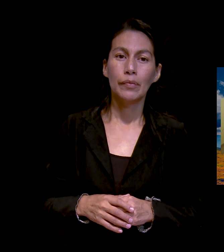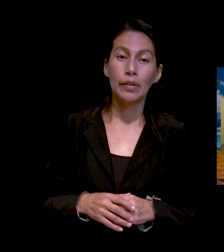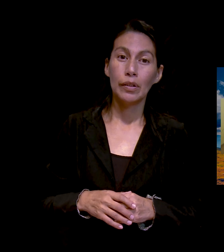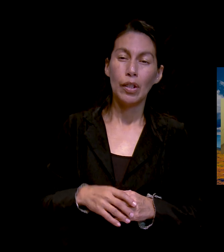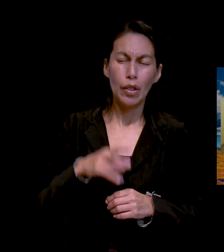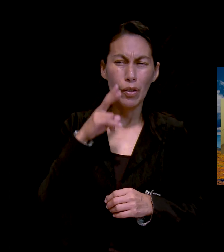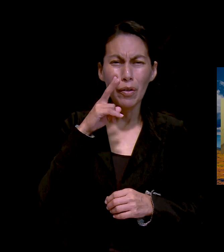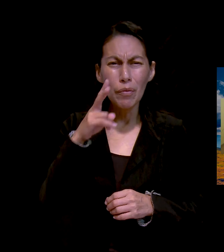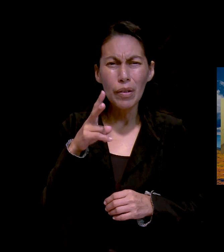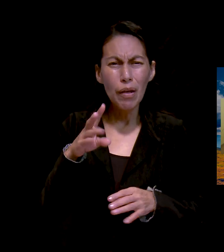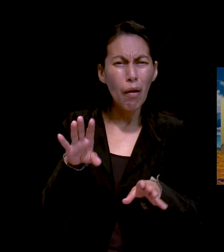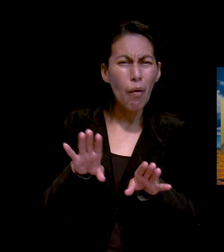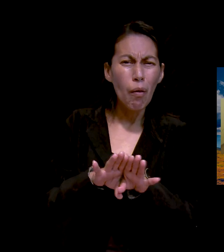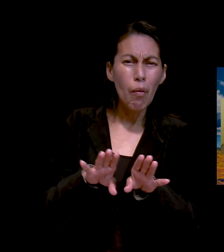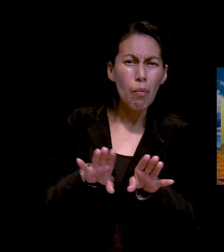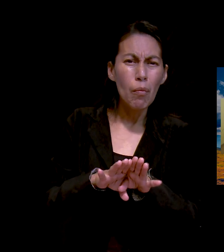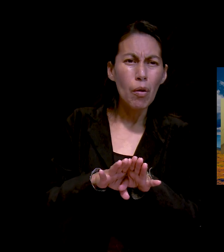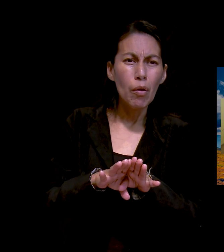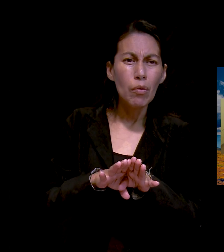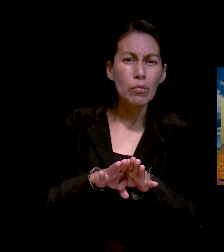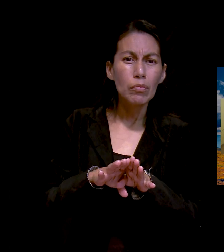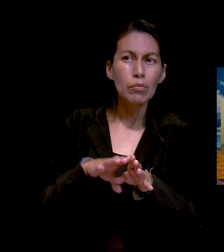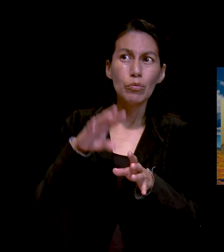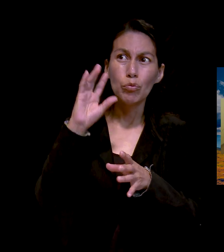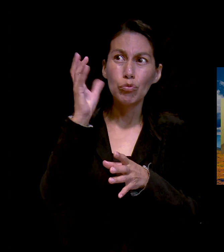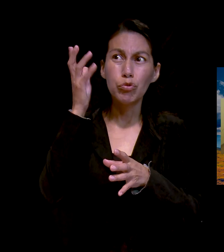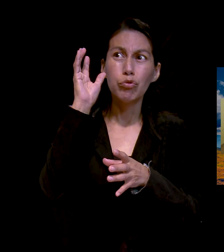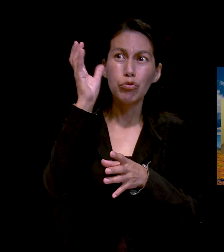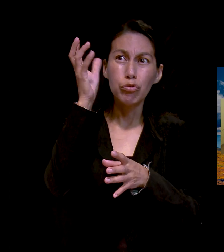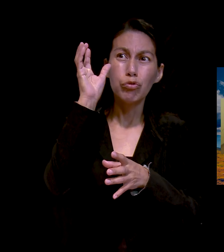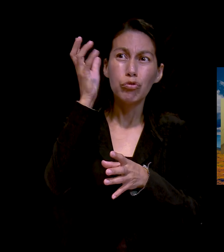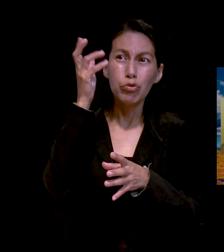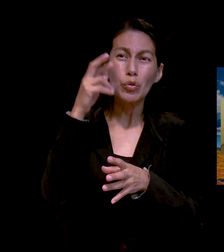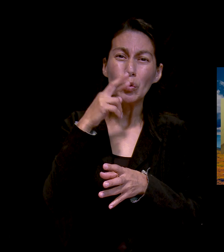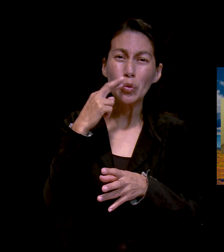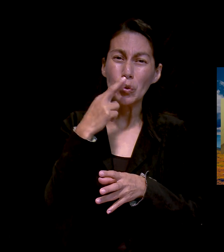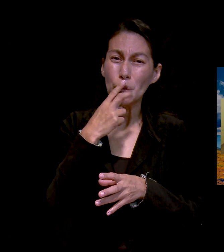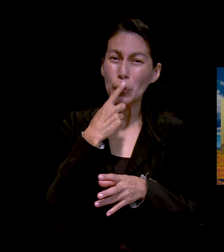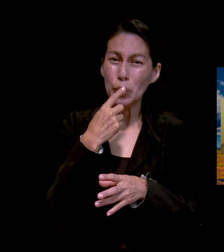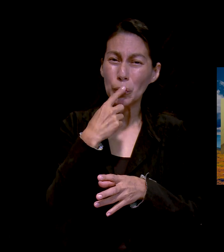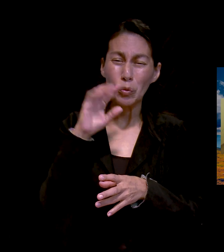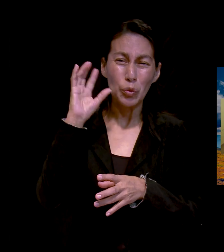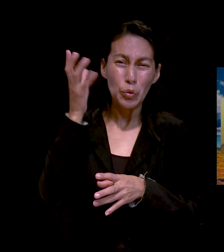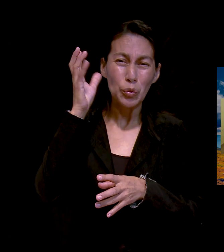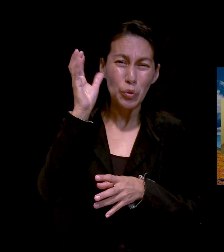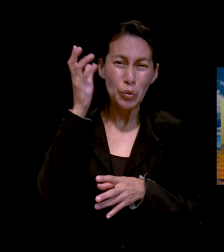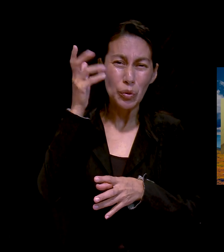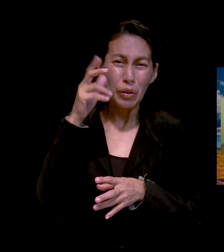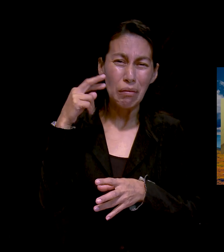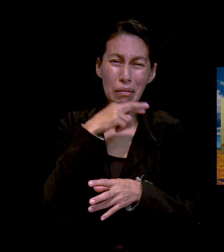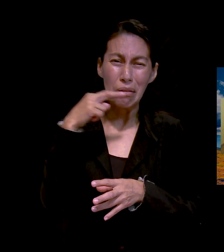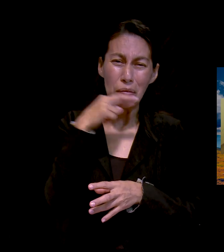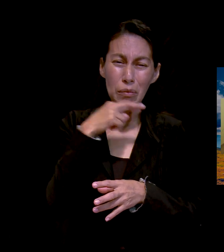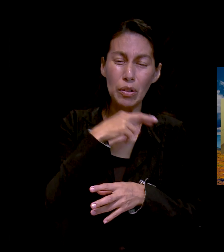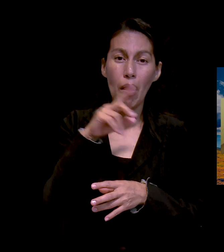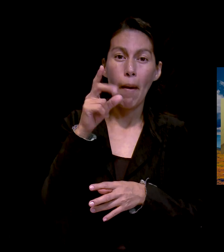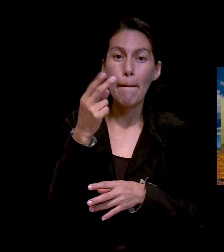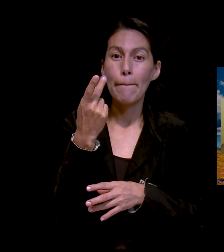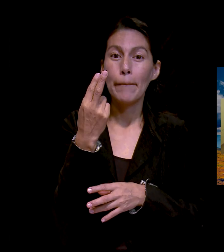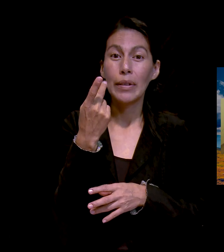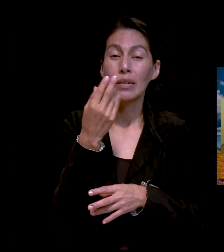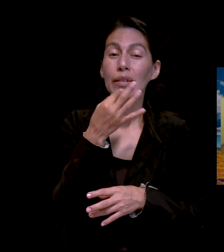vi la mano de Dios porque esa ambulancia iba súper rápido. Llegamos allá yo creo que en 25 minutos desde